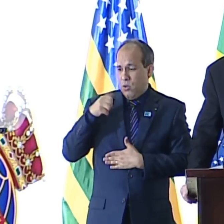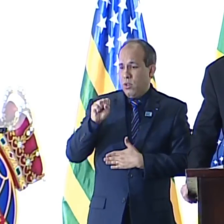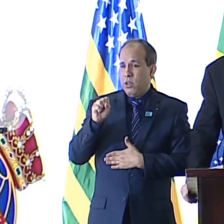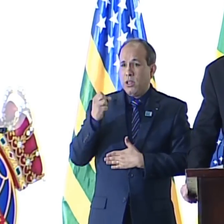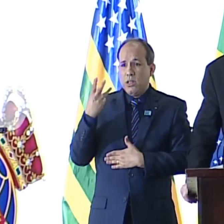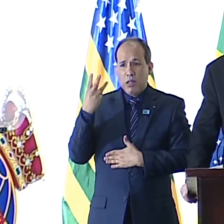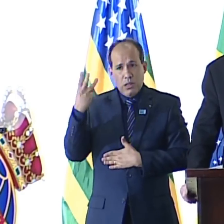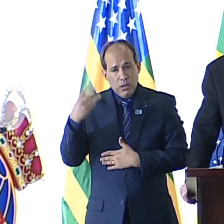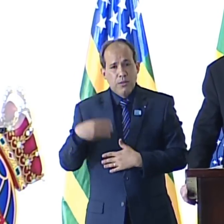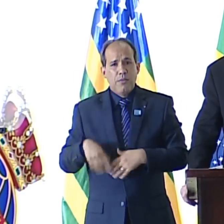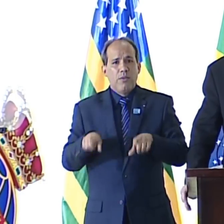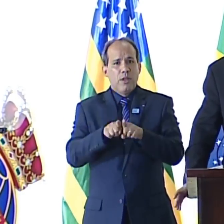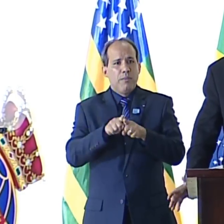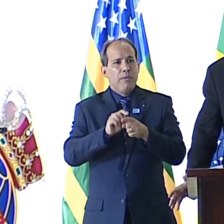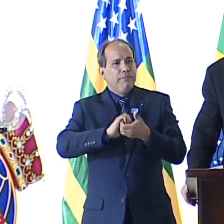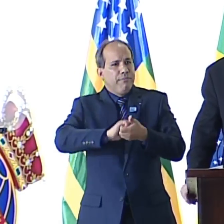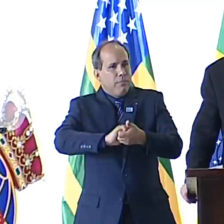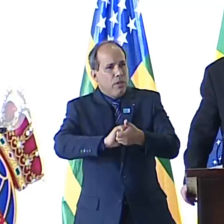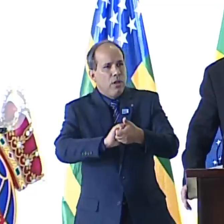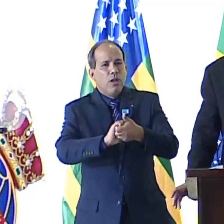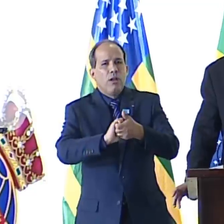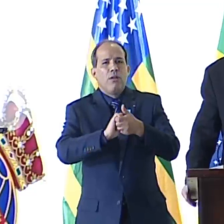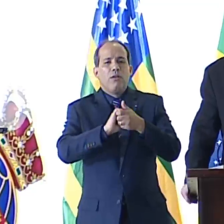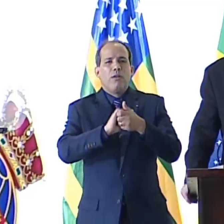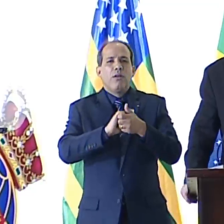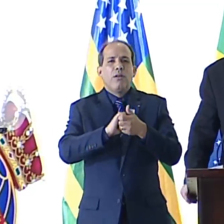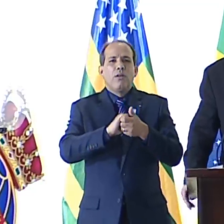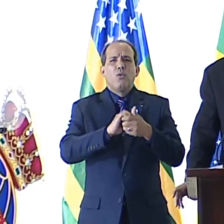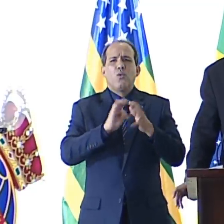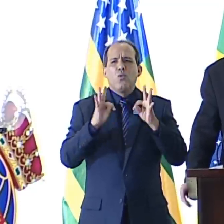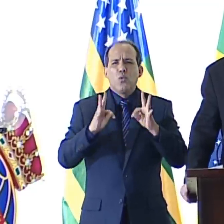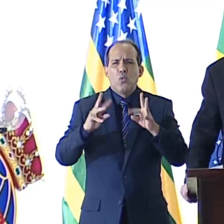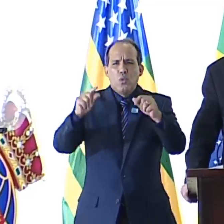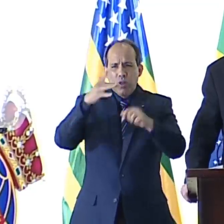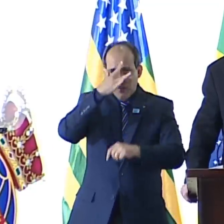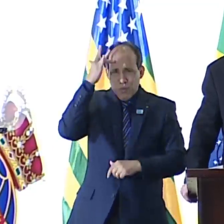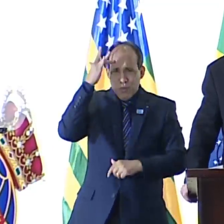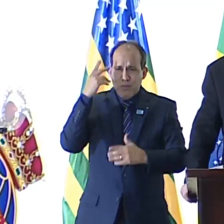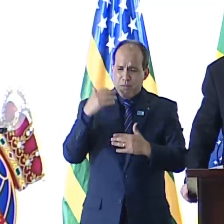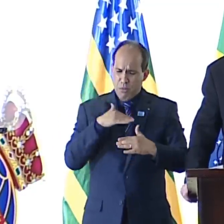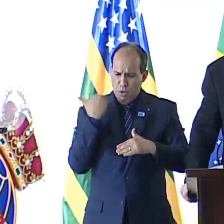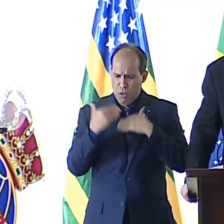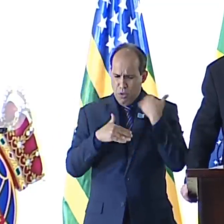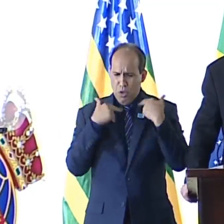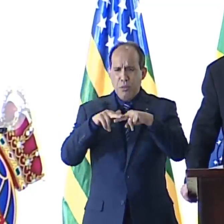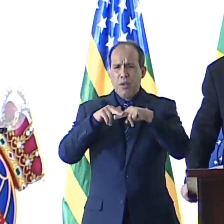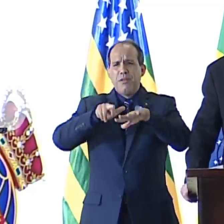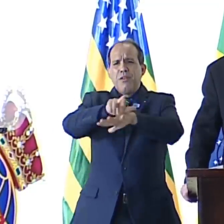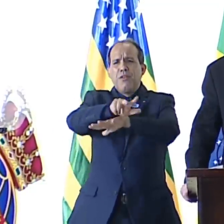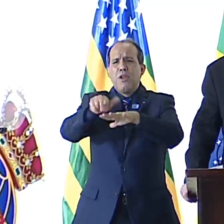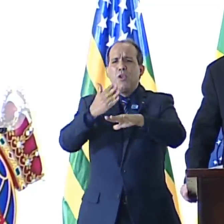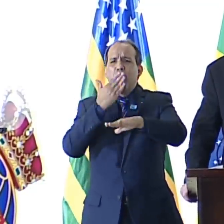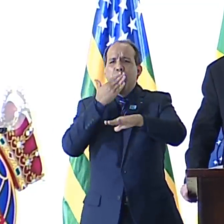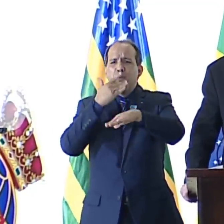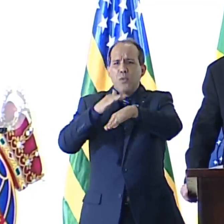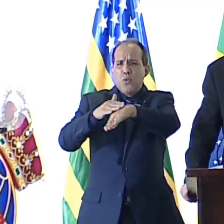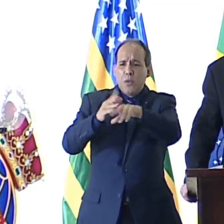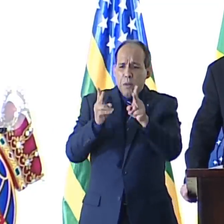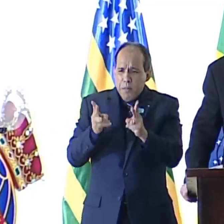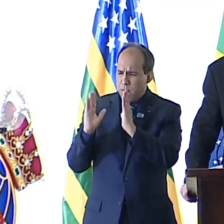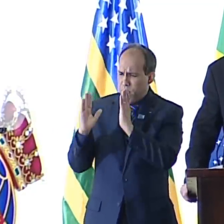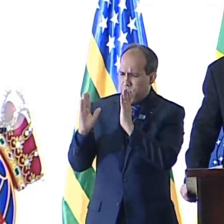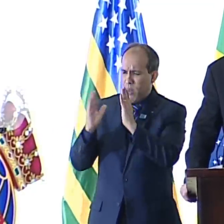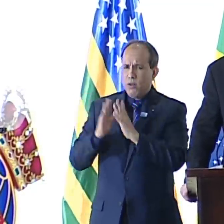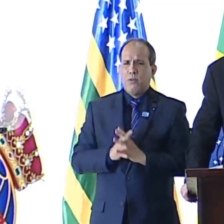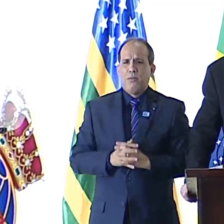as nossas condolências também por pessoas que faleceram de todas as doenças, de todas as causas, nesse mesmo período.